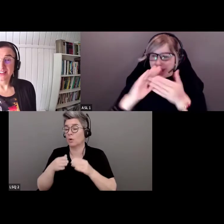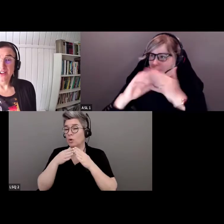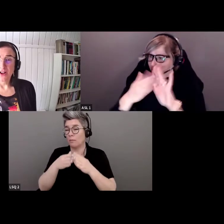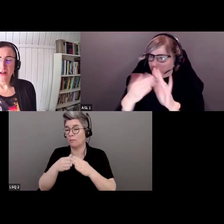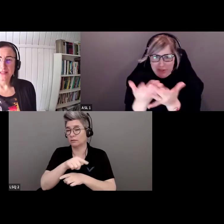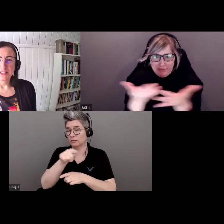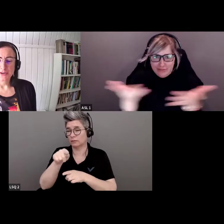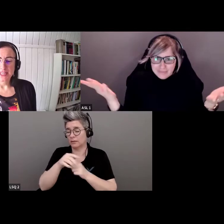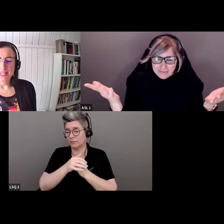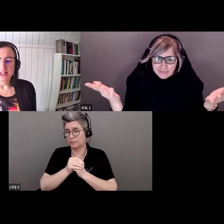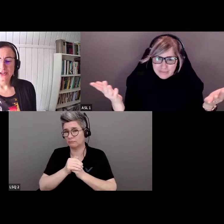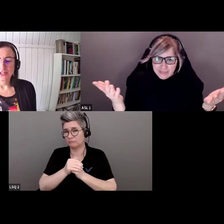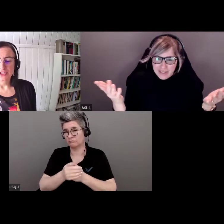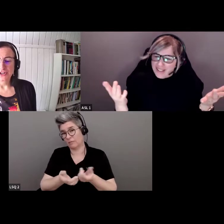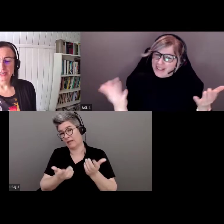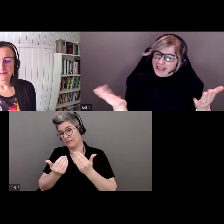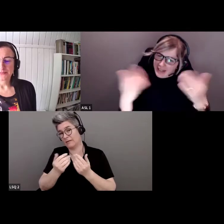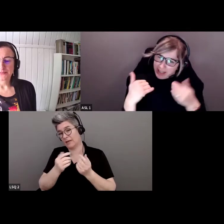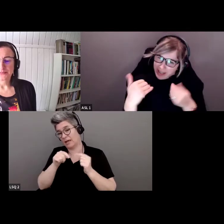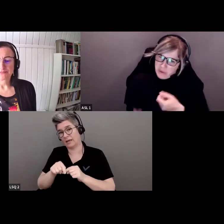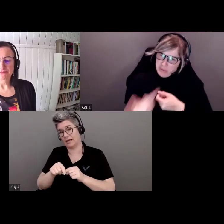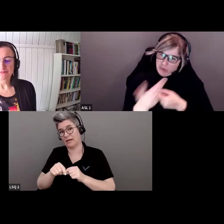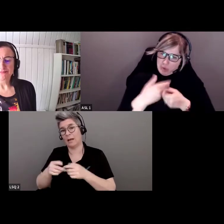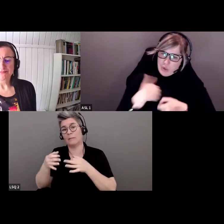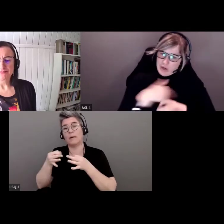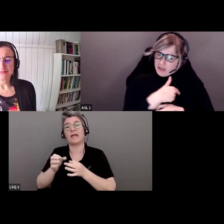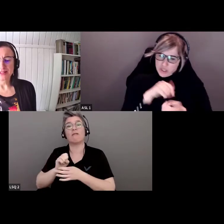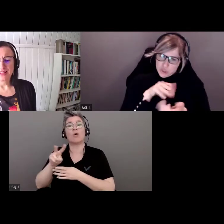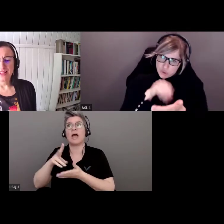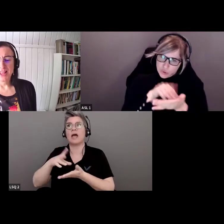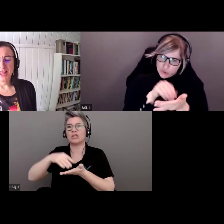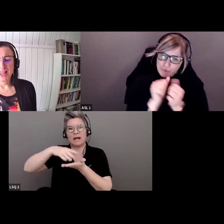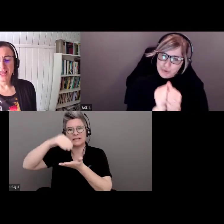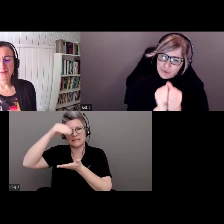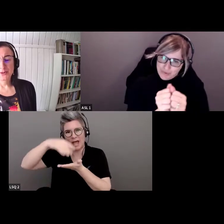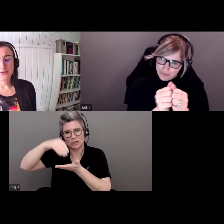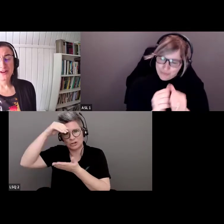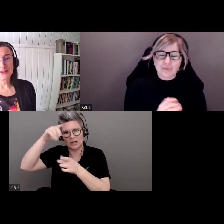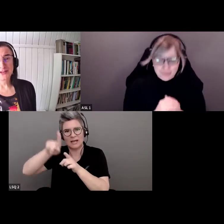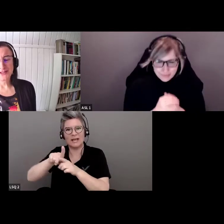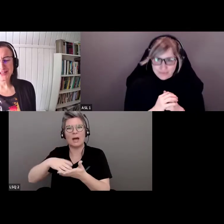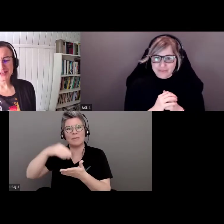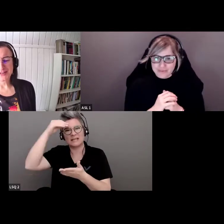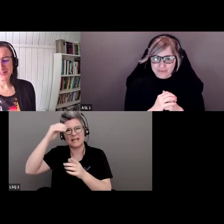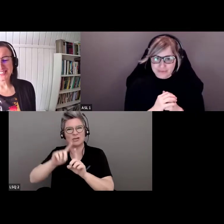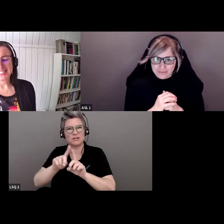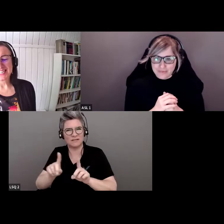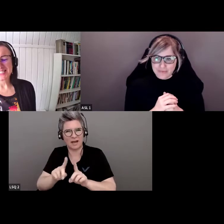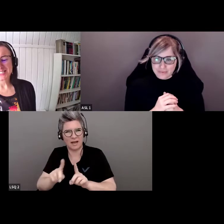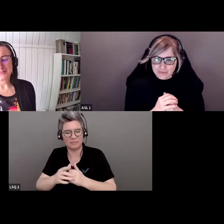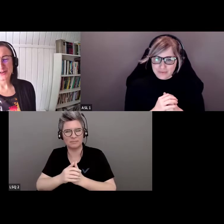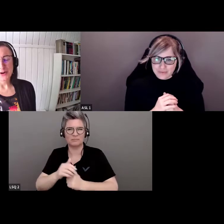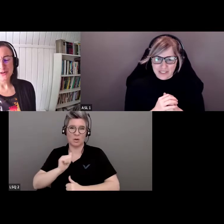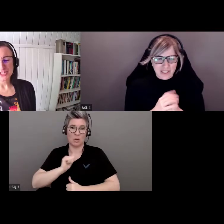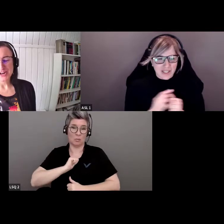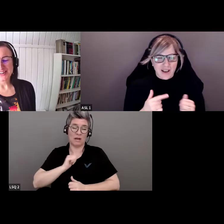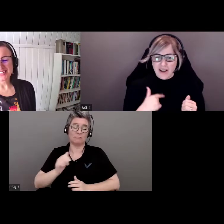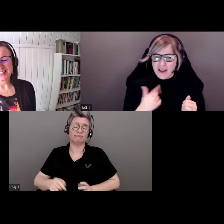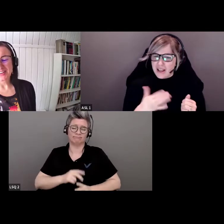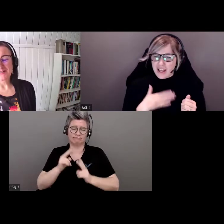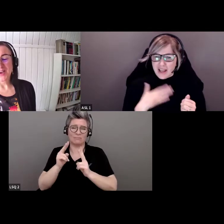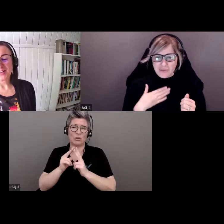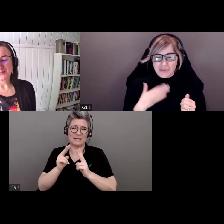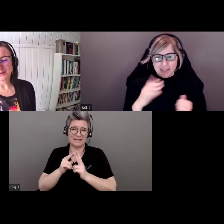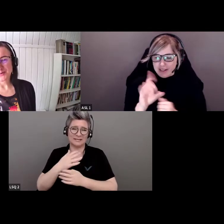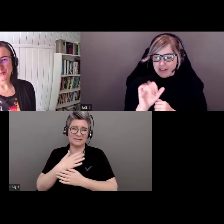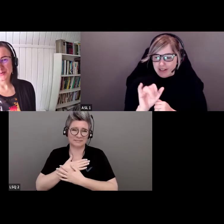à être des nôtres le long de ce voyage d'apprentissage et de désapprentissage. Je suis reconnaissante